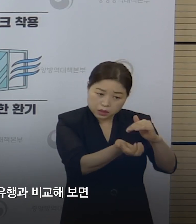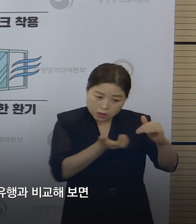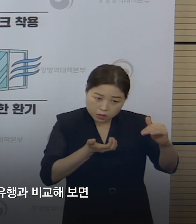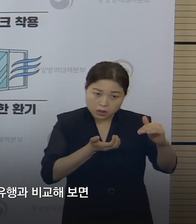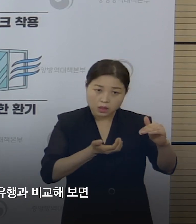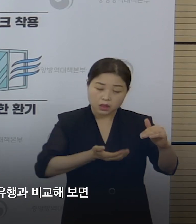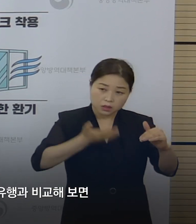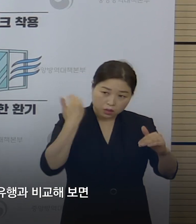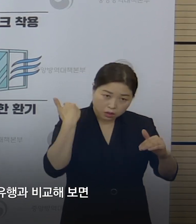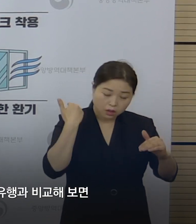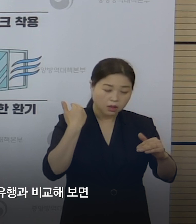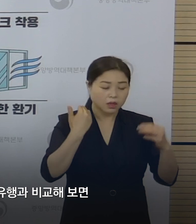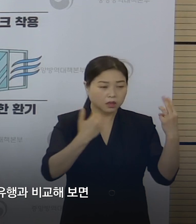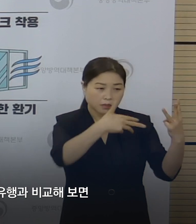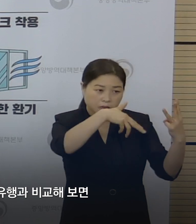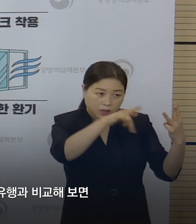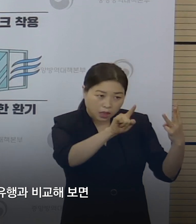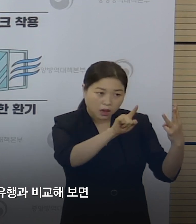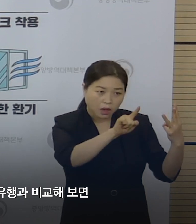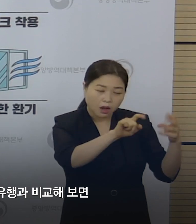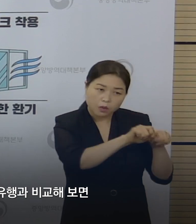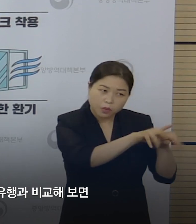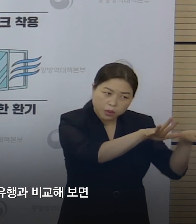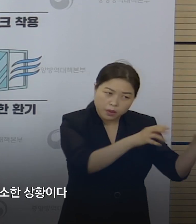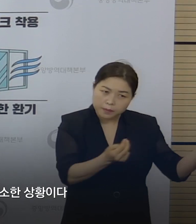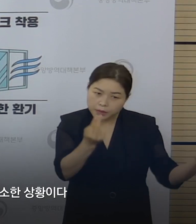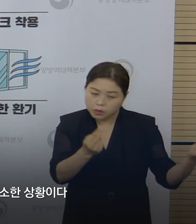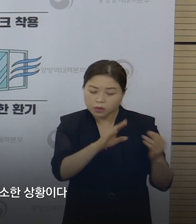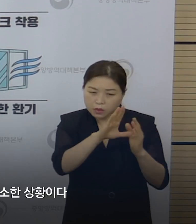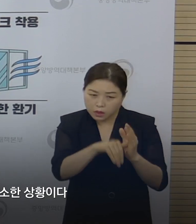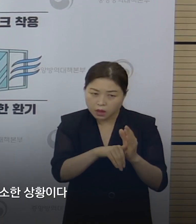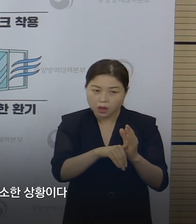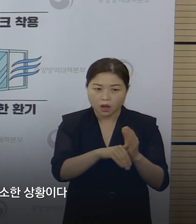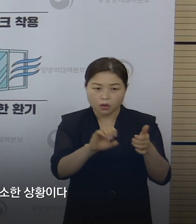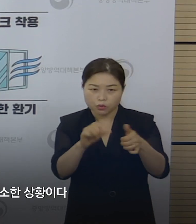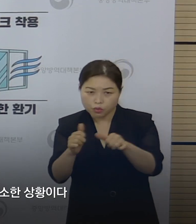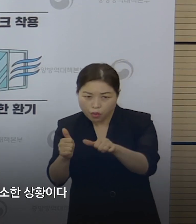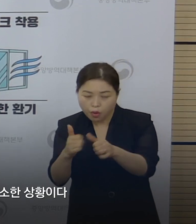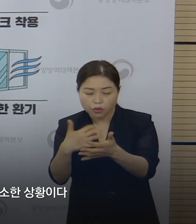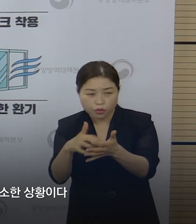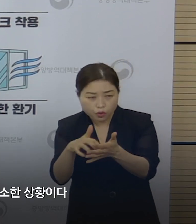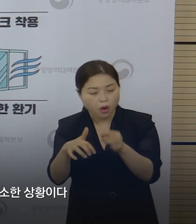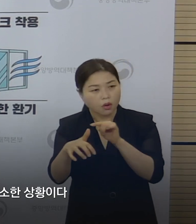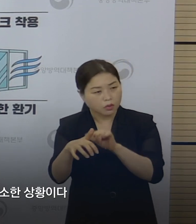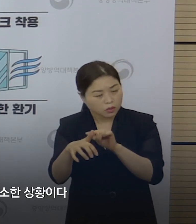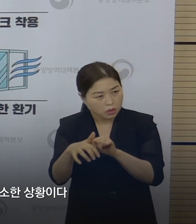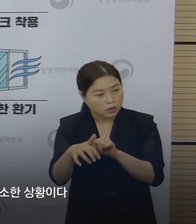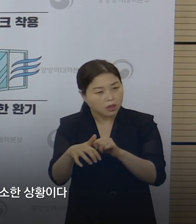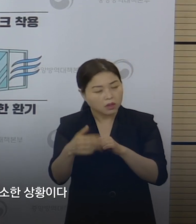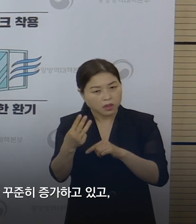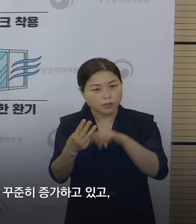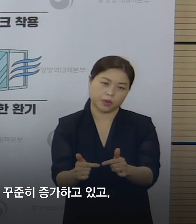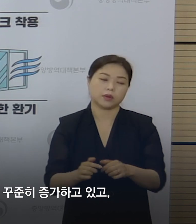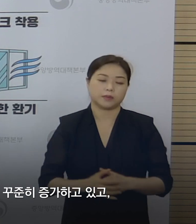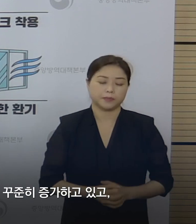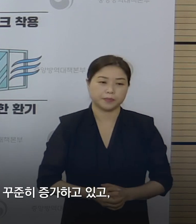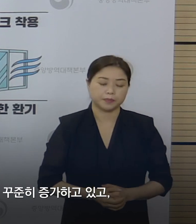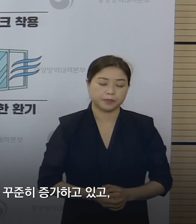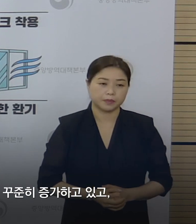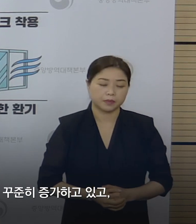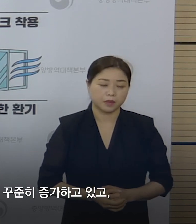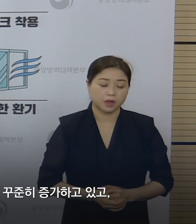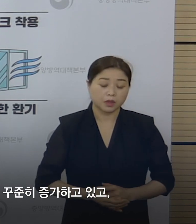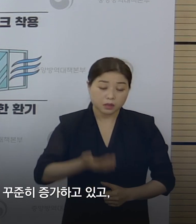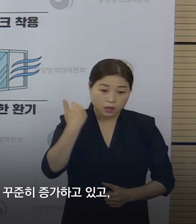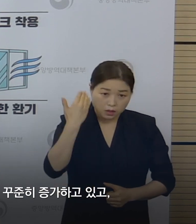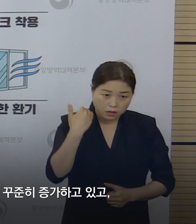지난해 3차 유행과 비교해보면 치명률은 약 3분의 1 수준으로 감소한 상황입니다. 또한 최근